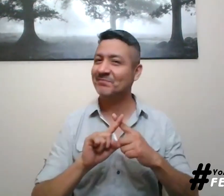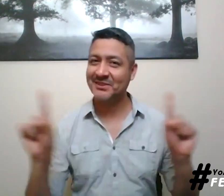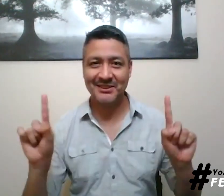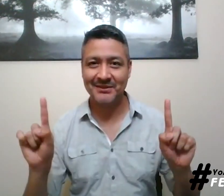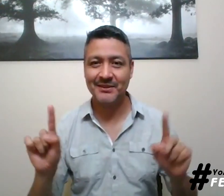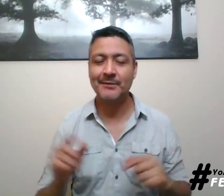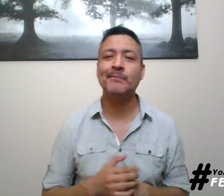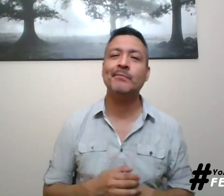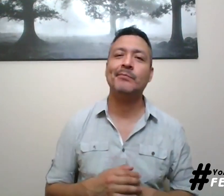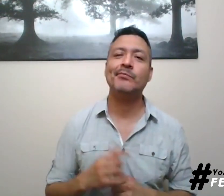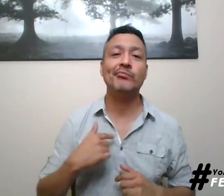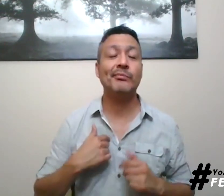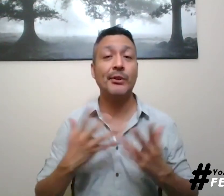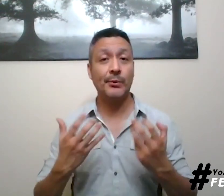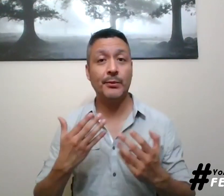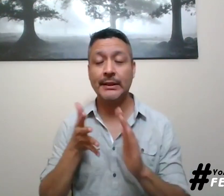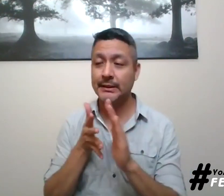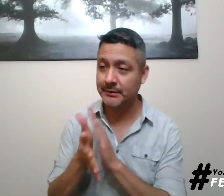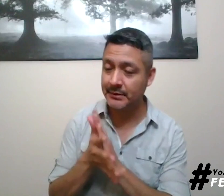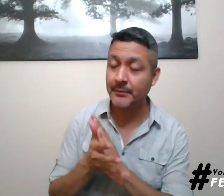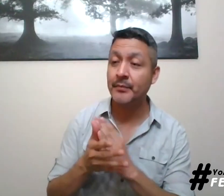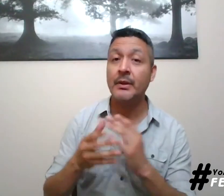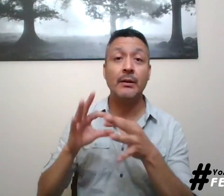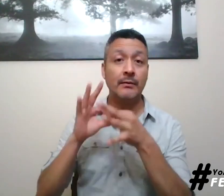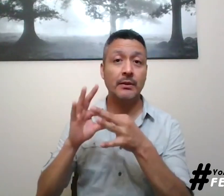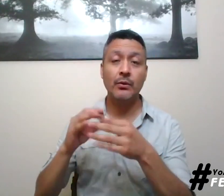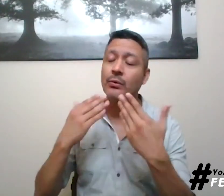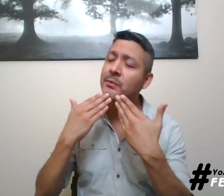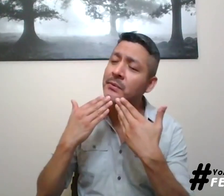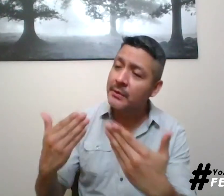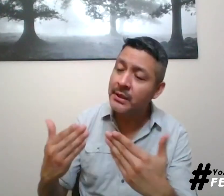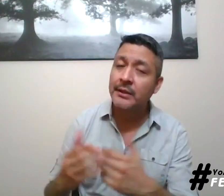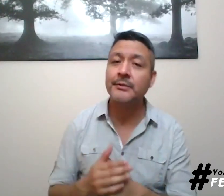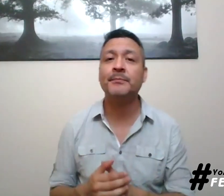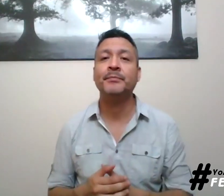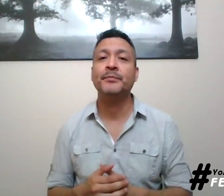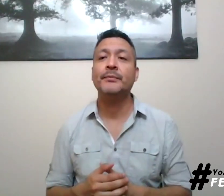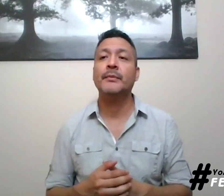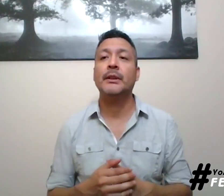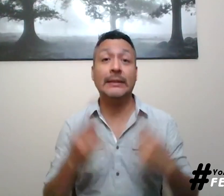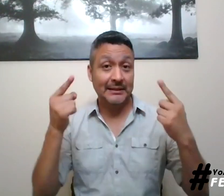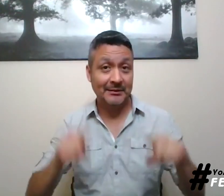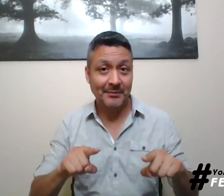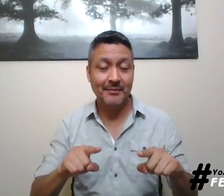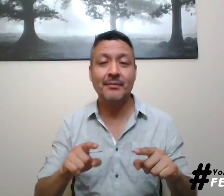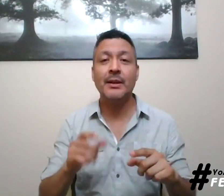eran parecidas y en realidad son muy diferentes. Agradezco mucho a Fenascol y también a los